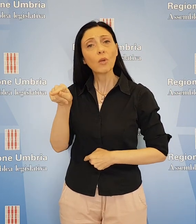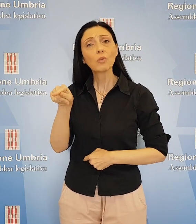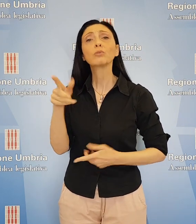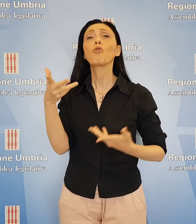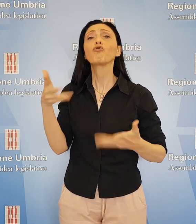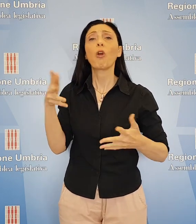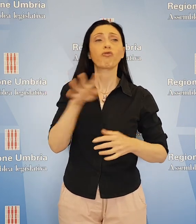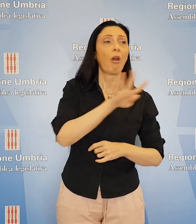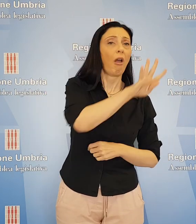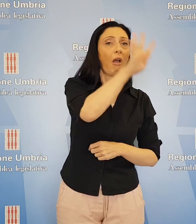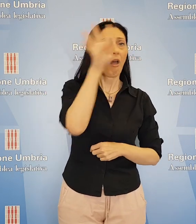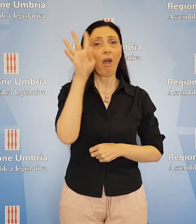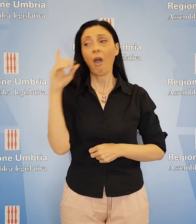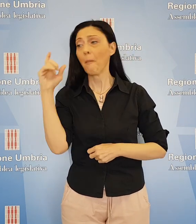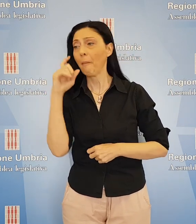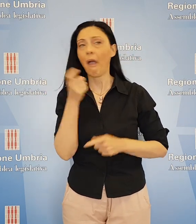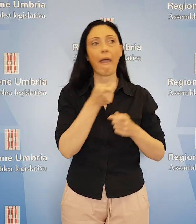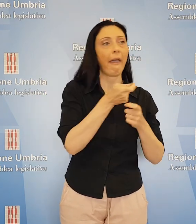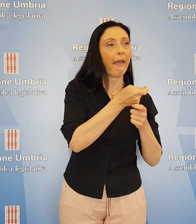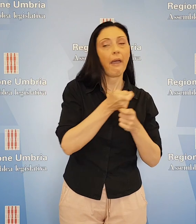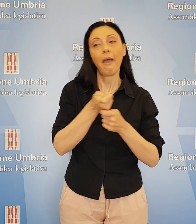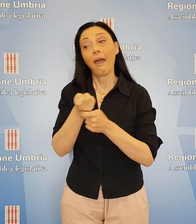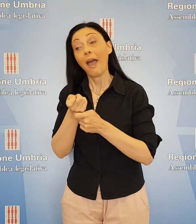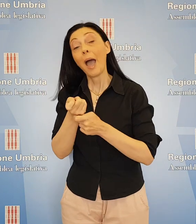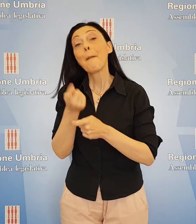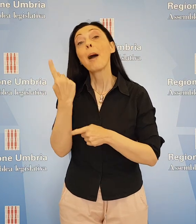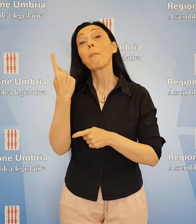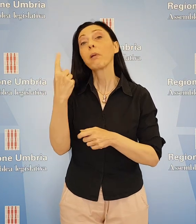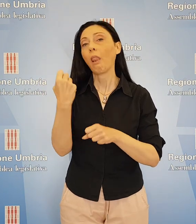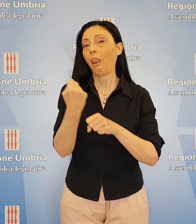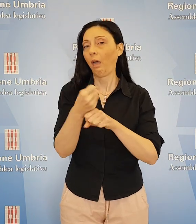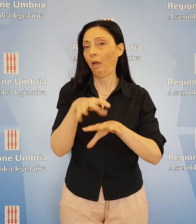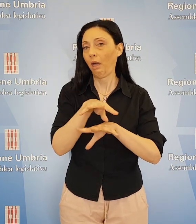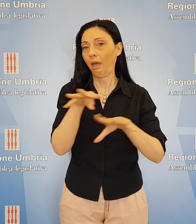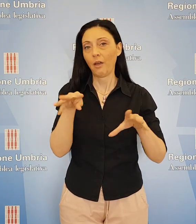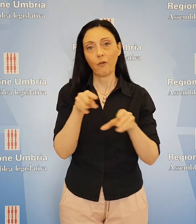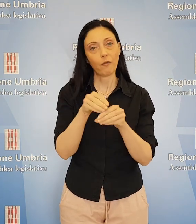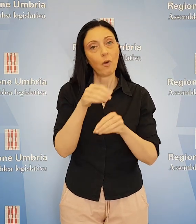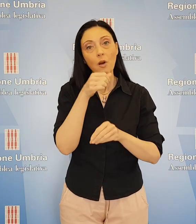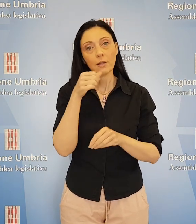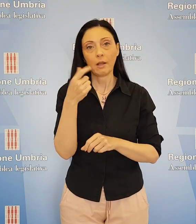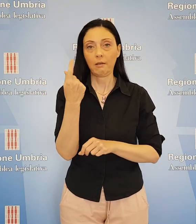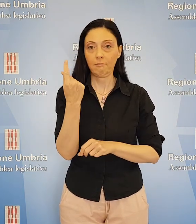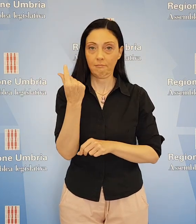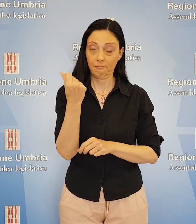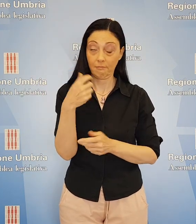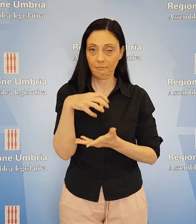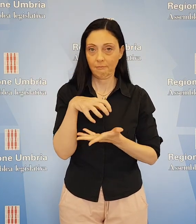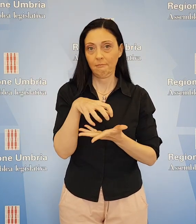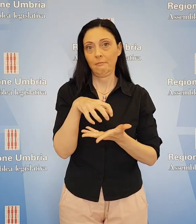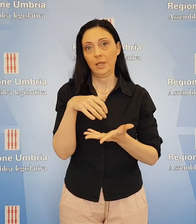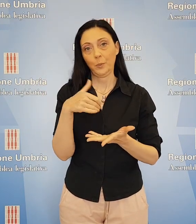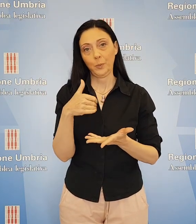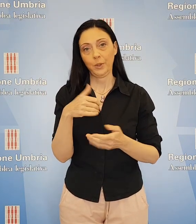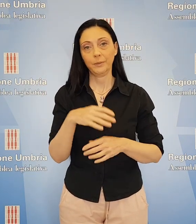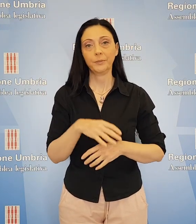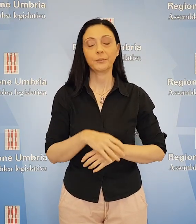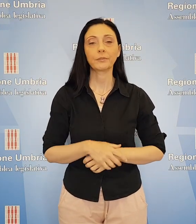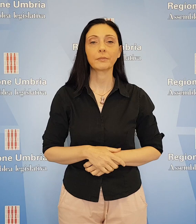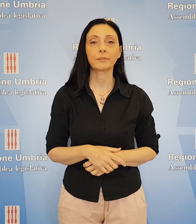sollecitazioni verso Toscana e Marche, anche se per completare l'opera servirebbero risorse finanziarie importanti.